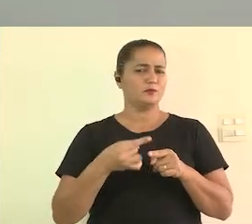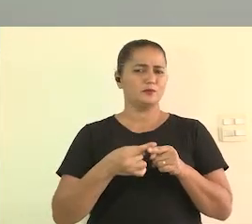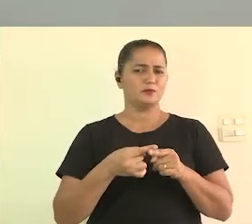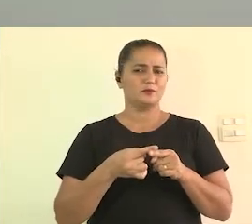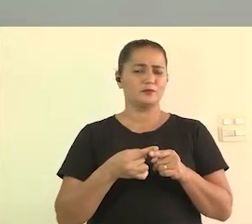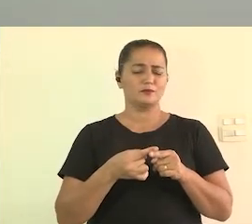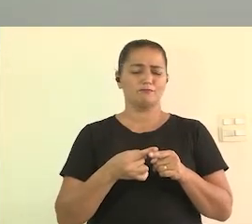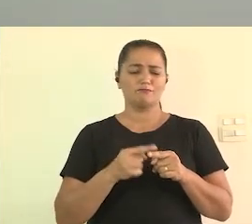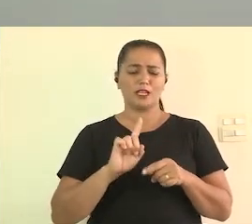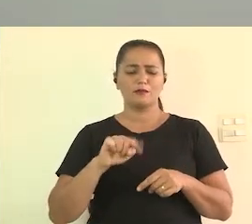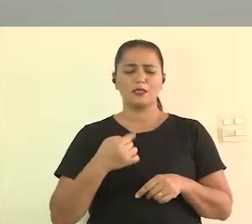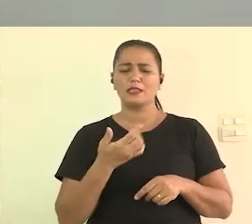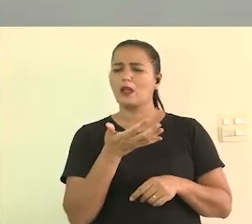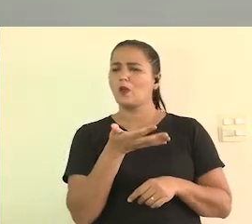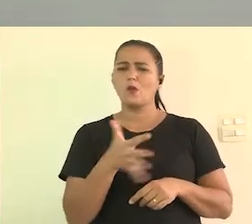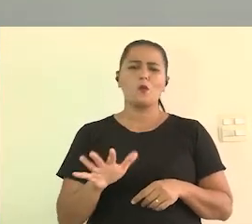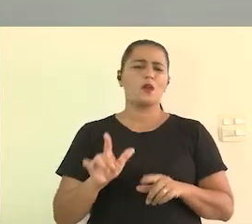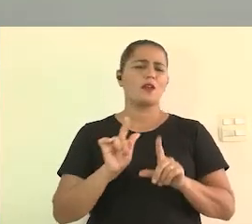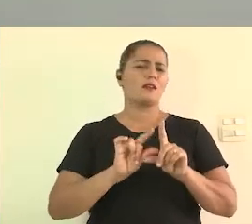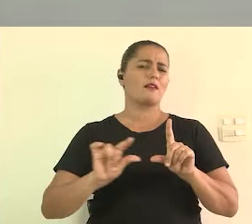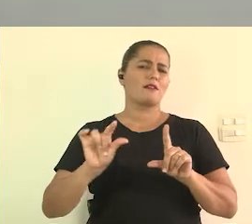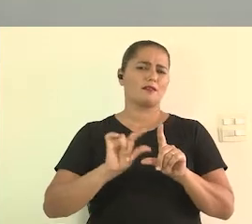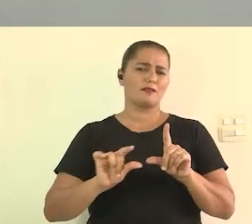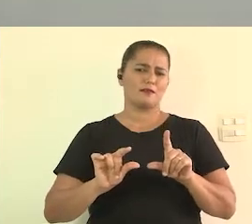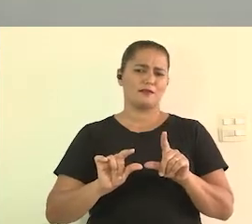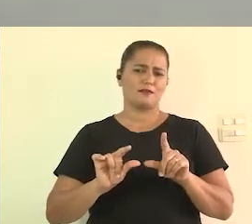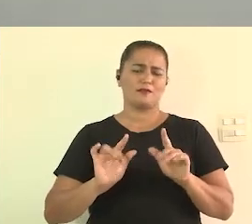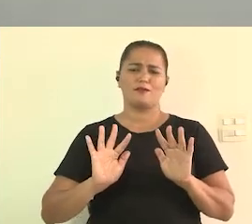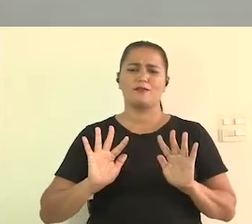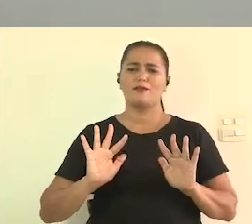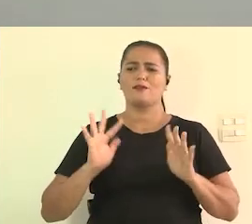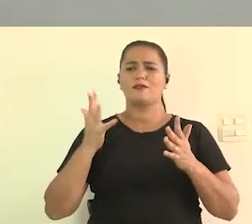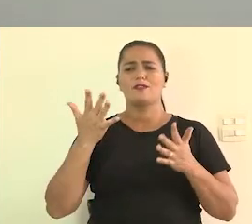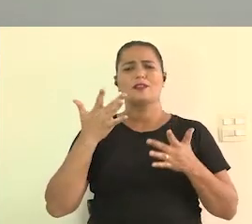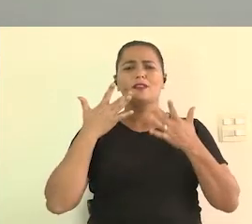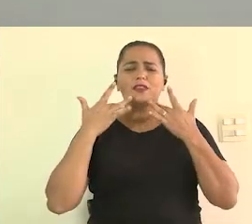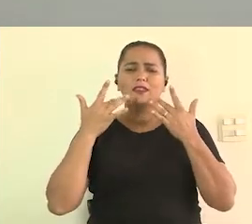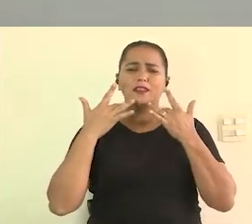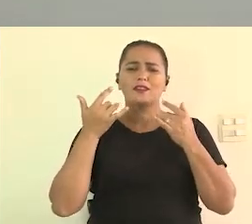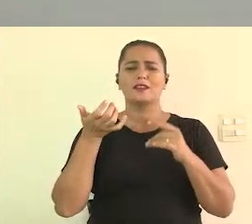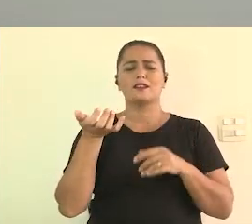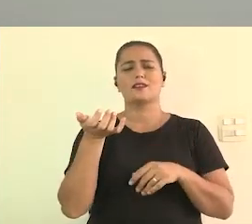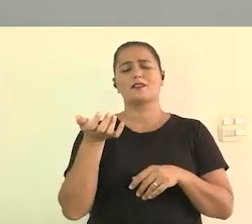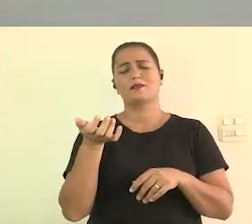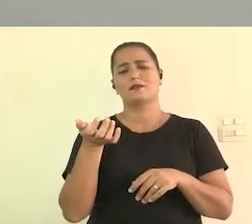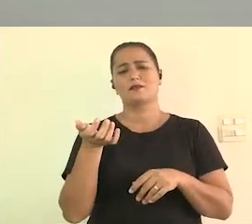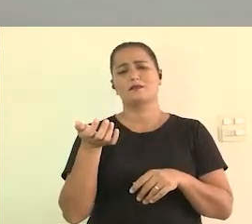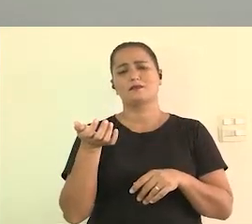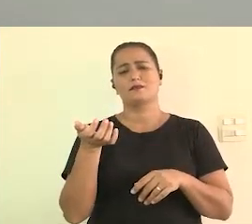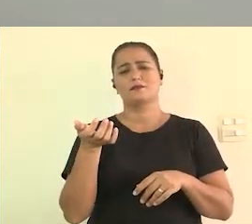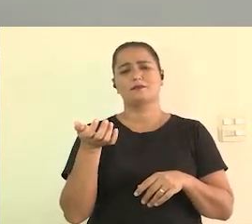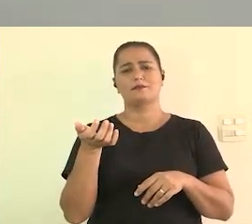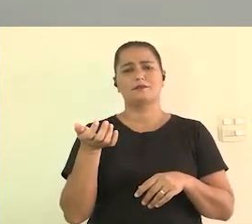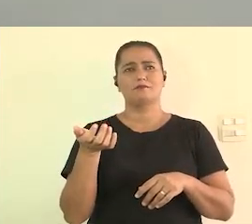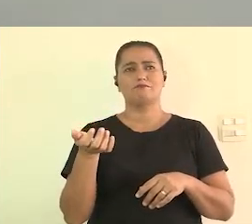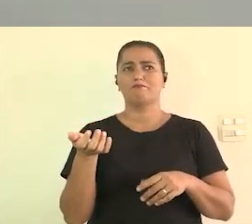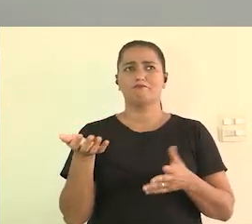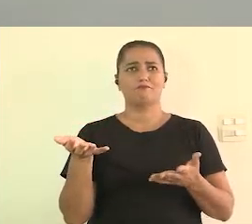existe uma resistência nesses espaços de espetáculos de teatro de cinema não de